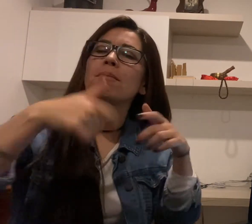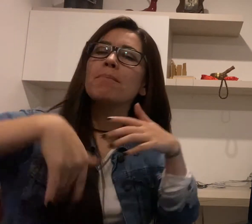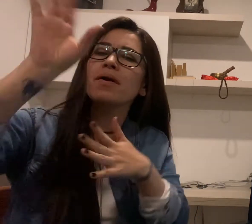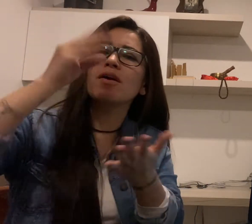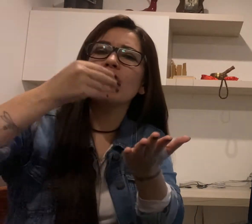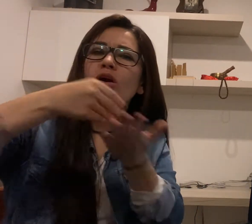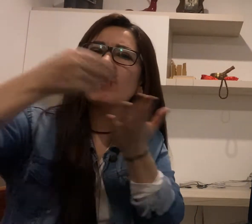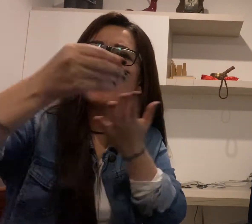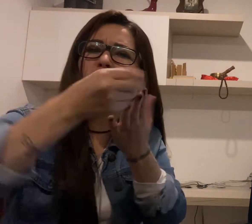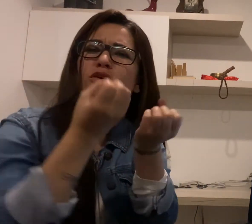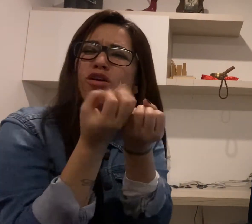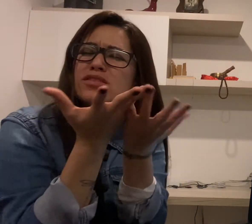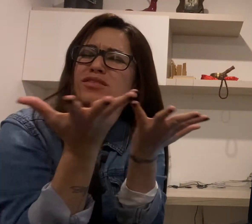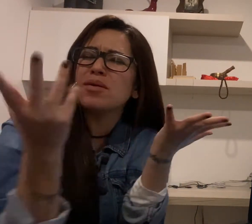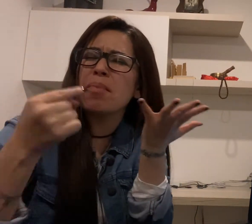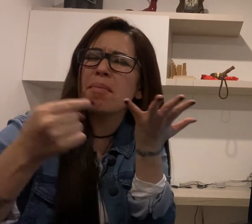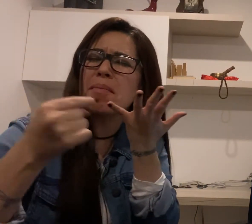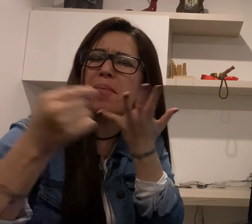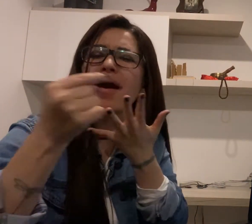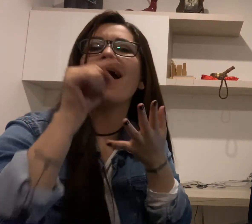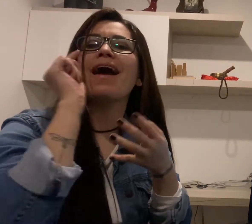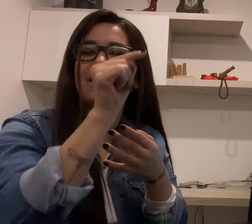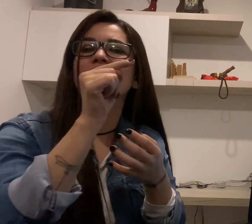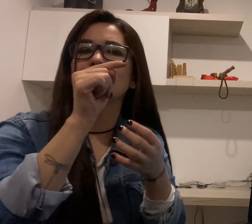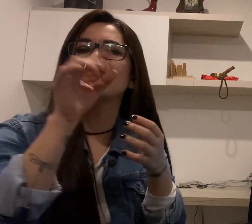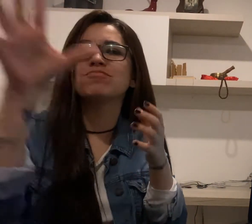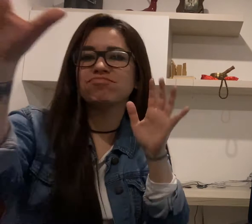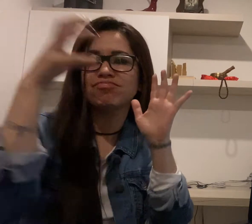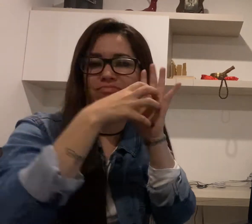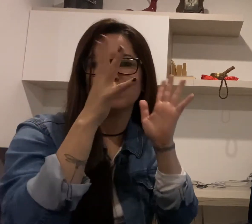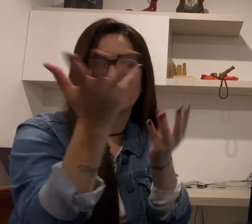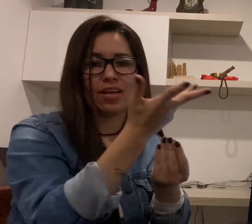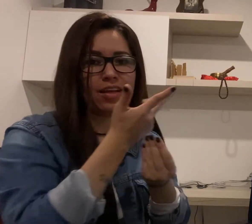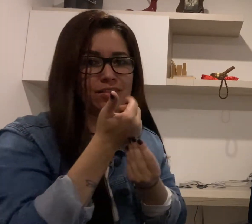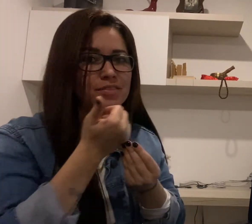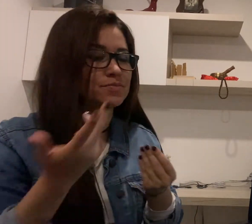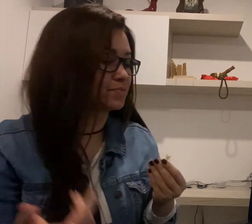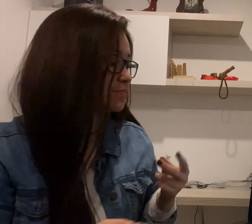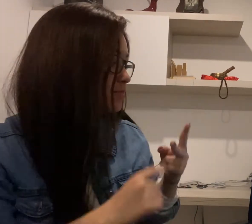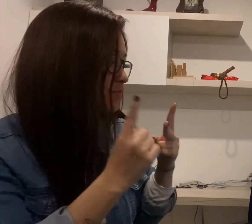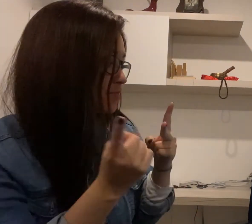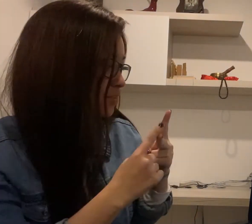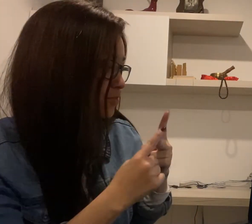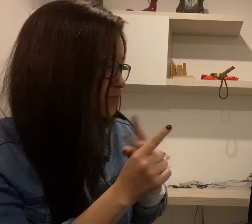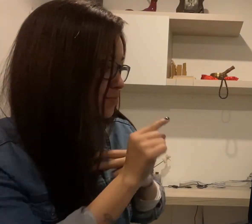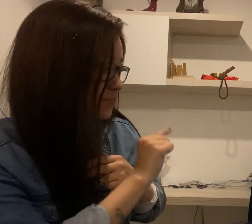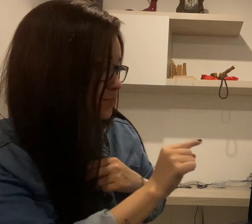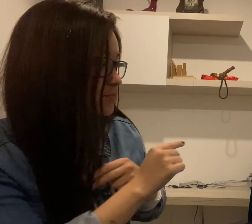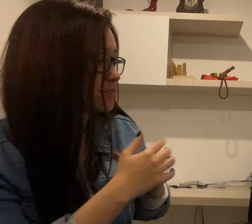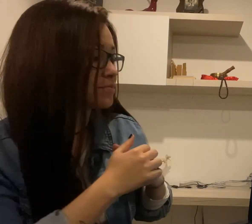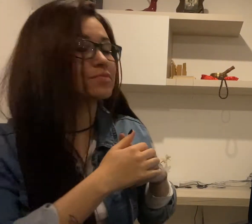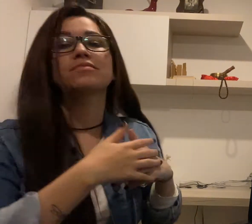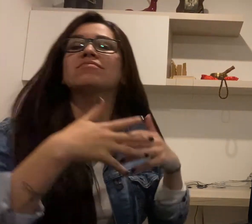bienes de consumo. El segundo es que trata el arte de forma global y social.